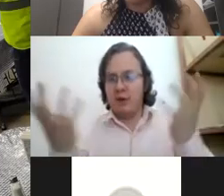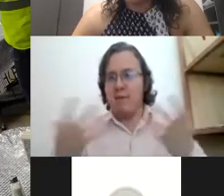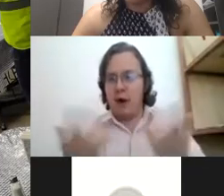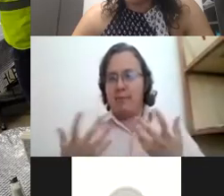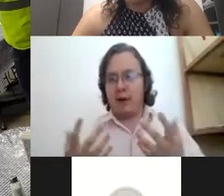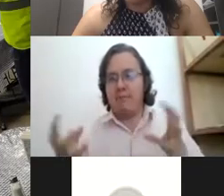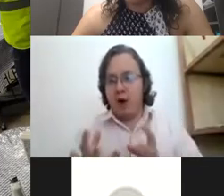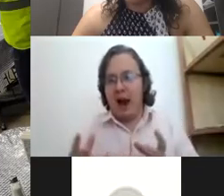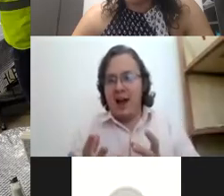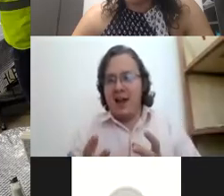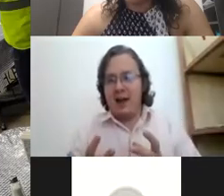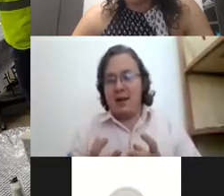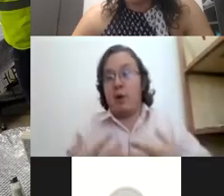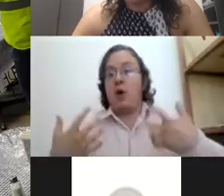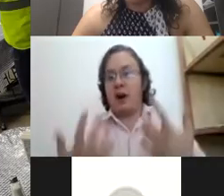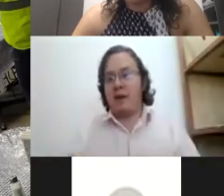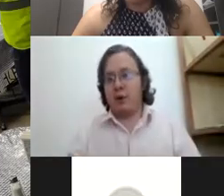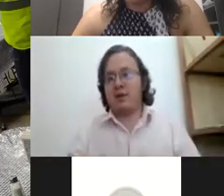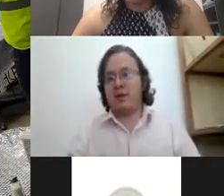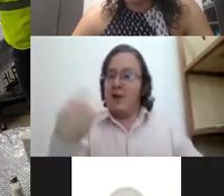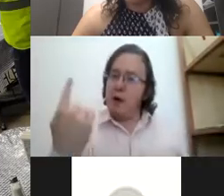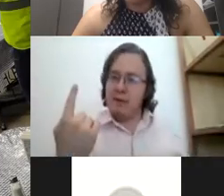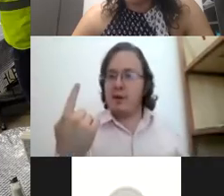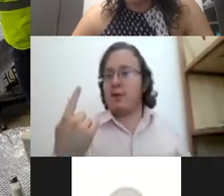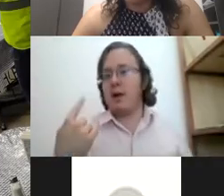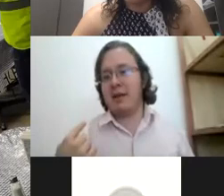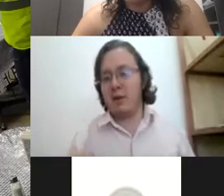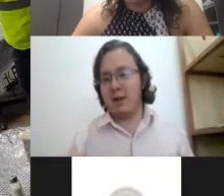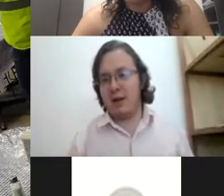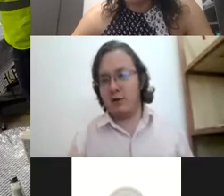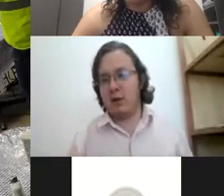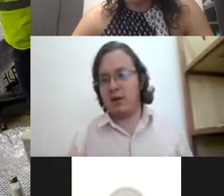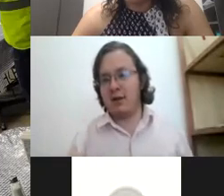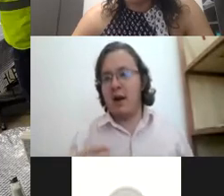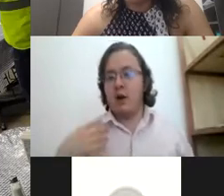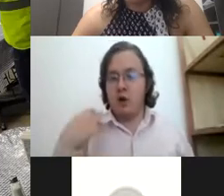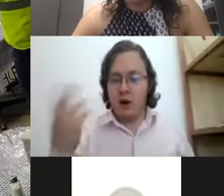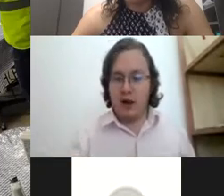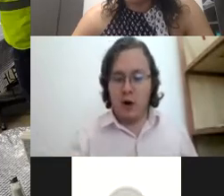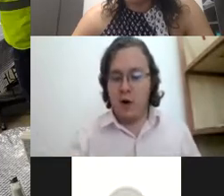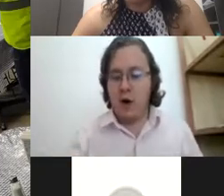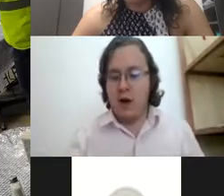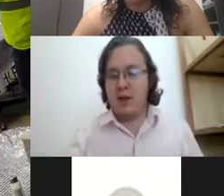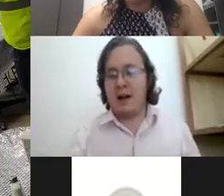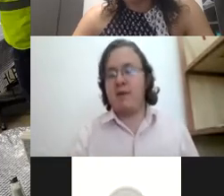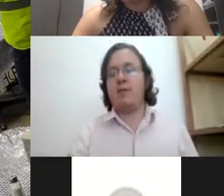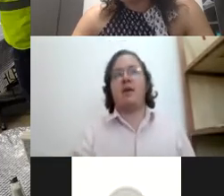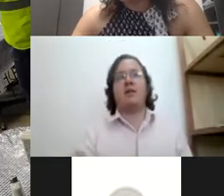en bola porque en bola se pueden lograr más cosas que si una persona solamente lo está haciendo entonces yo les quiero dar mis mis